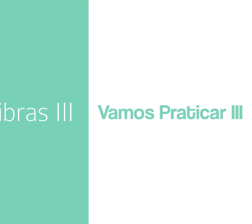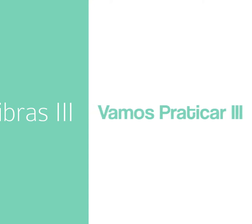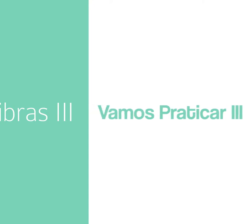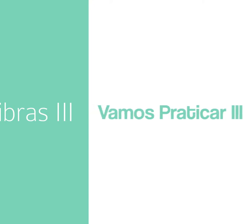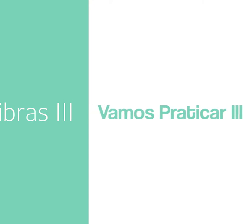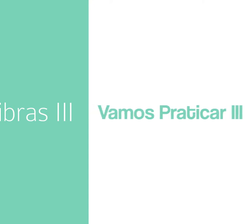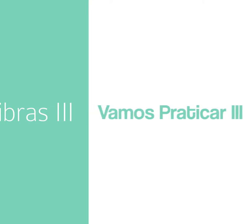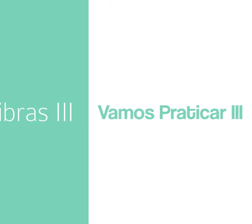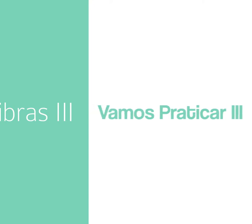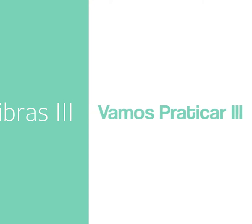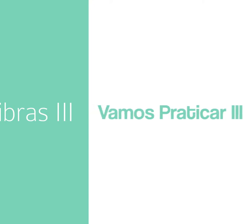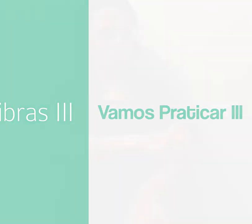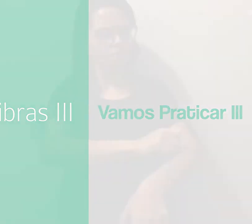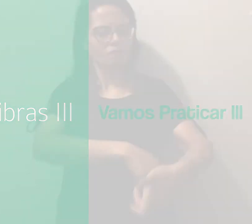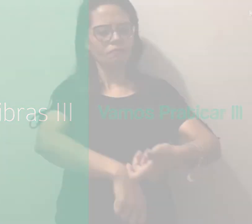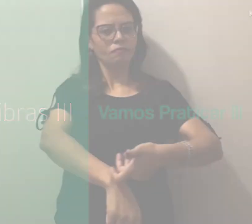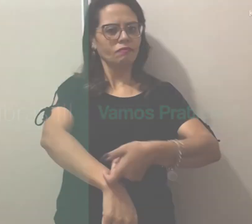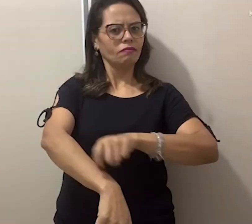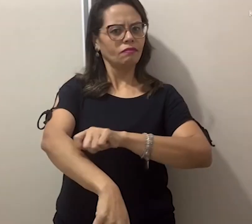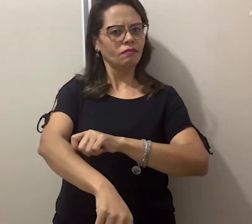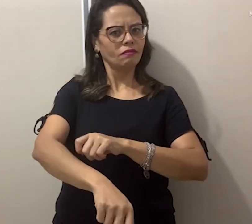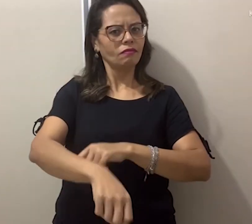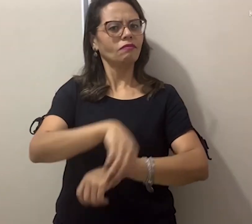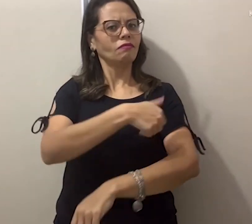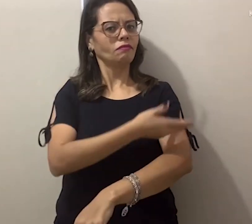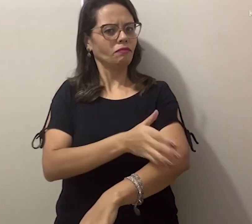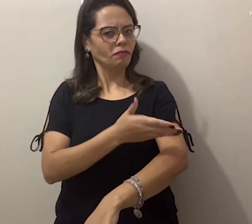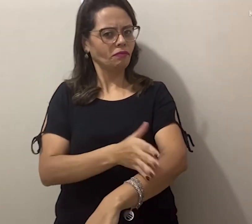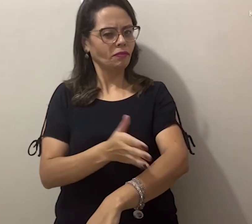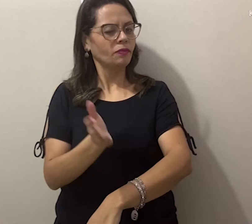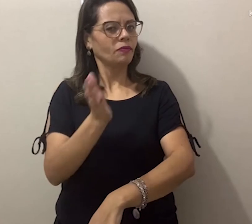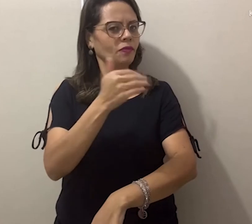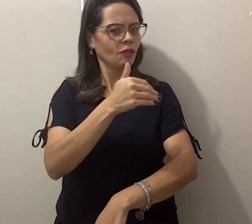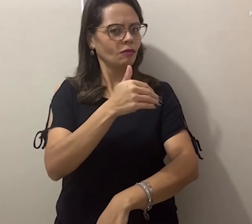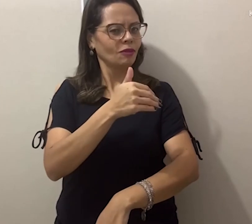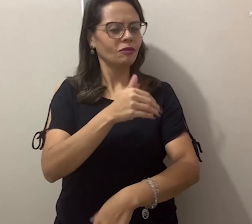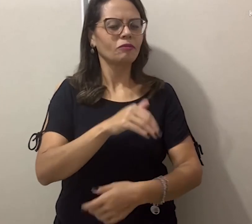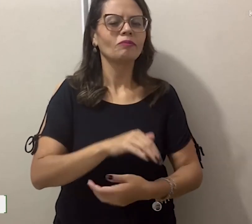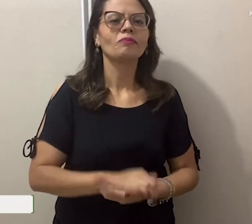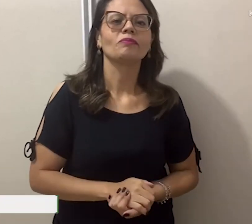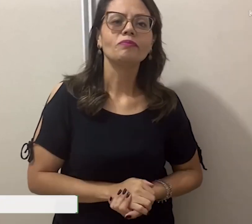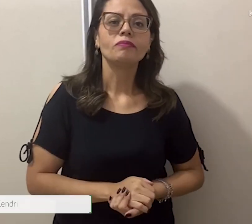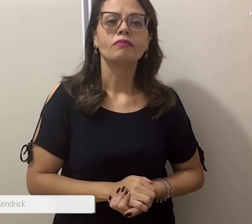Olá! Vamos arregaçar as mangas, vamos treinar, bora lá!